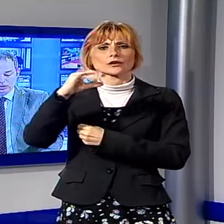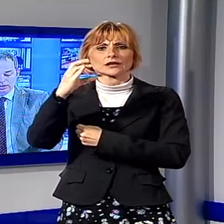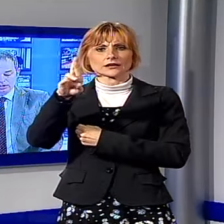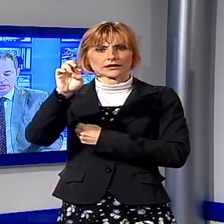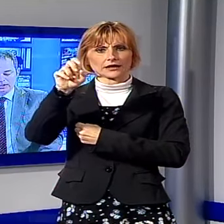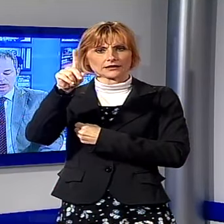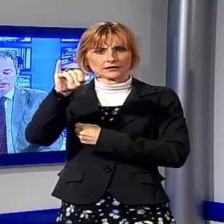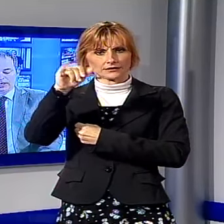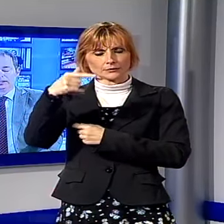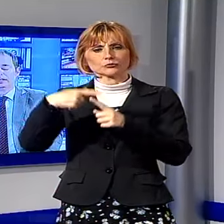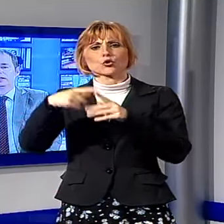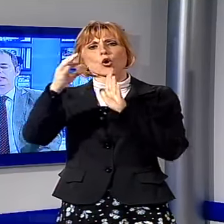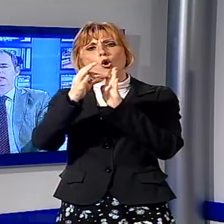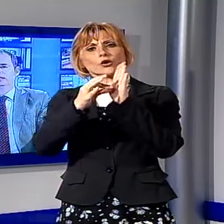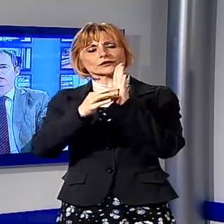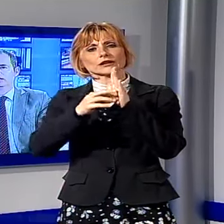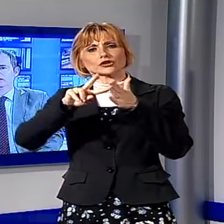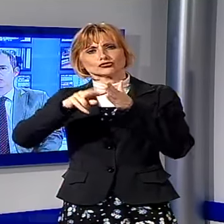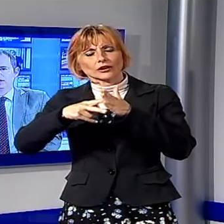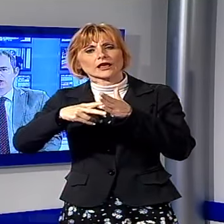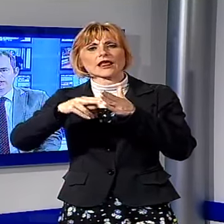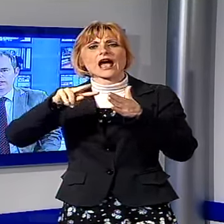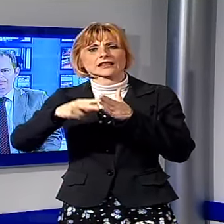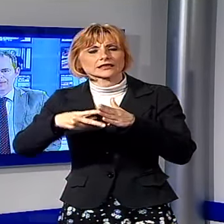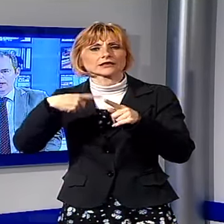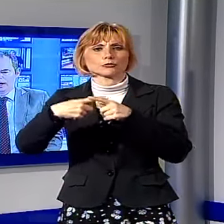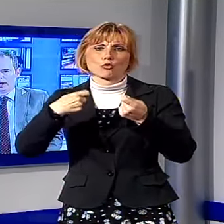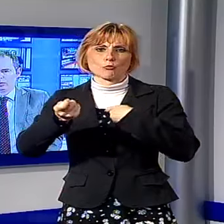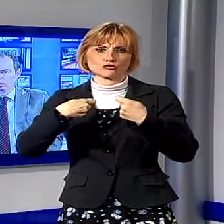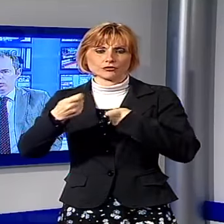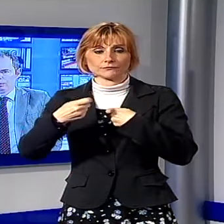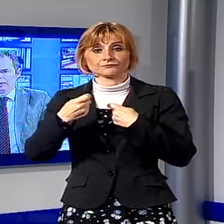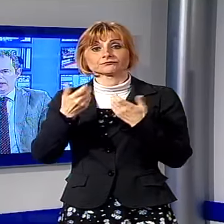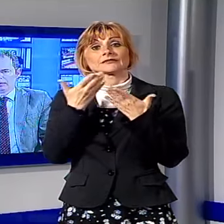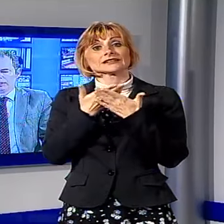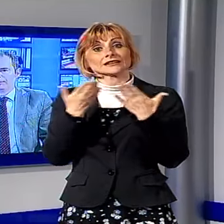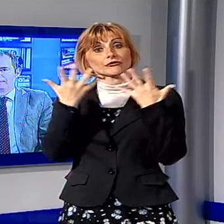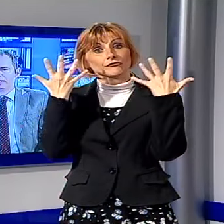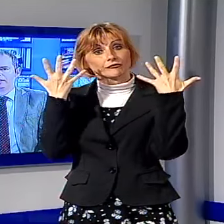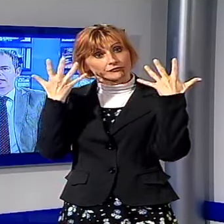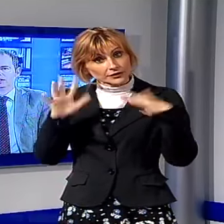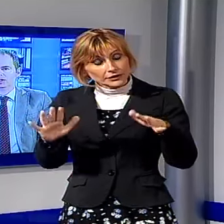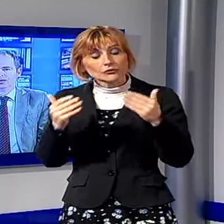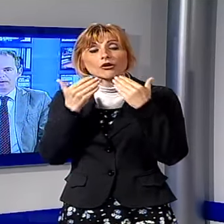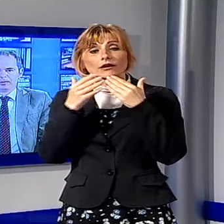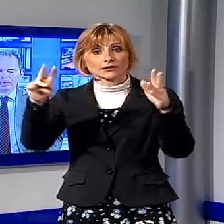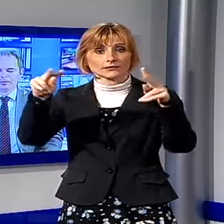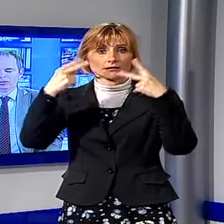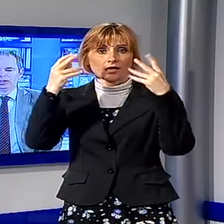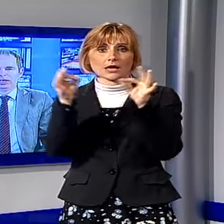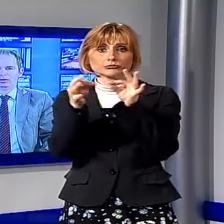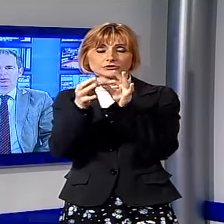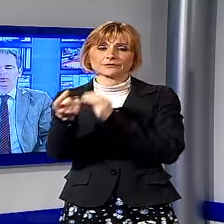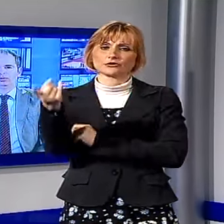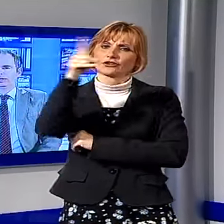dagli ordini degli ingegneri, degli architetti e dei commercialisti. È tutto per questa prima parte del TG, fermiamo per la